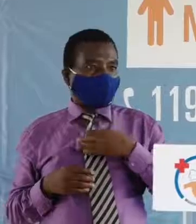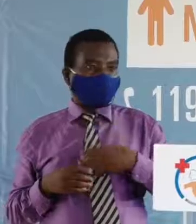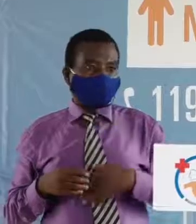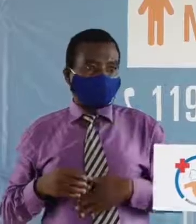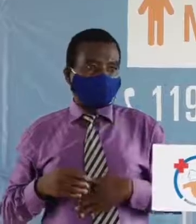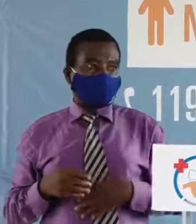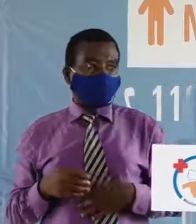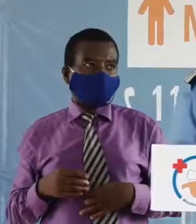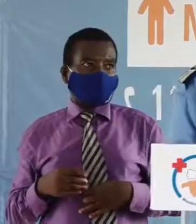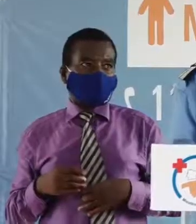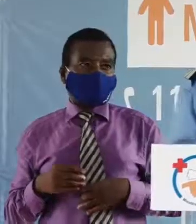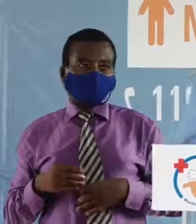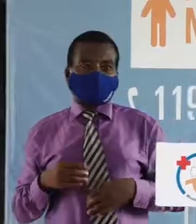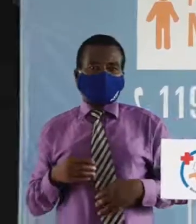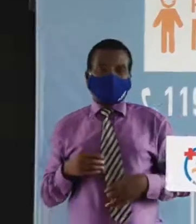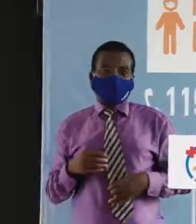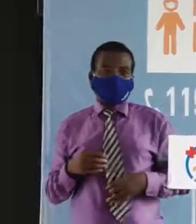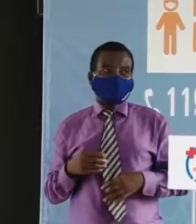merci